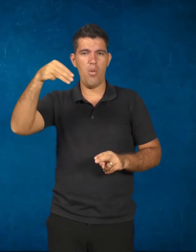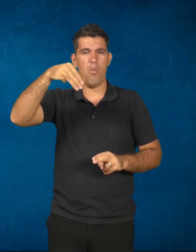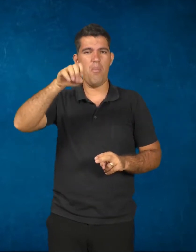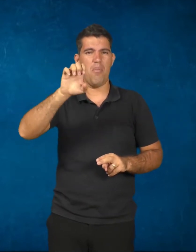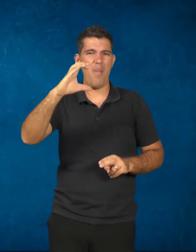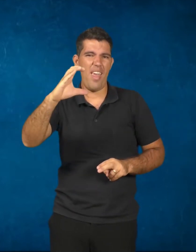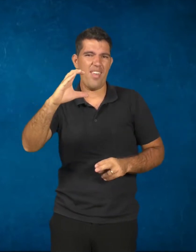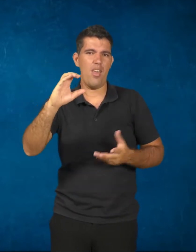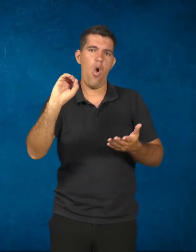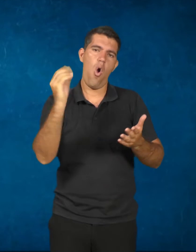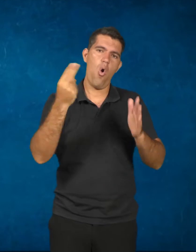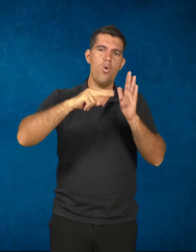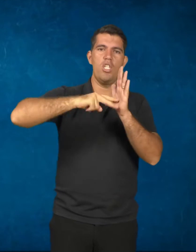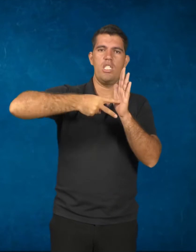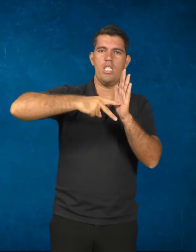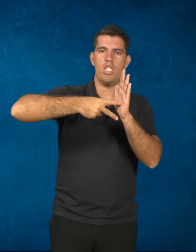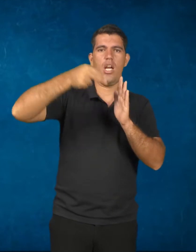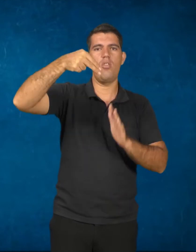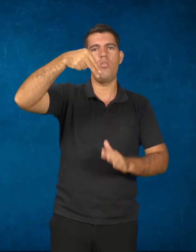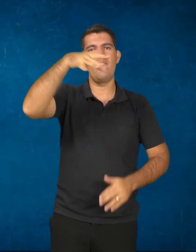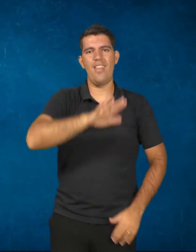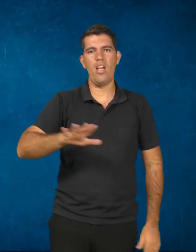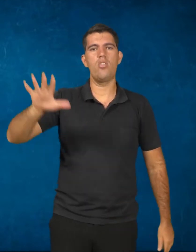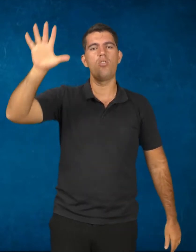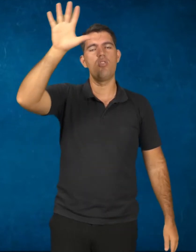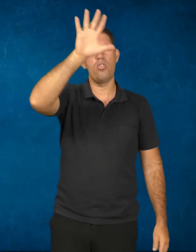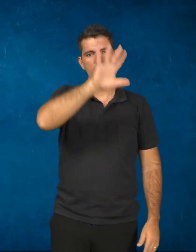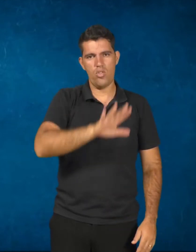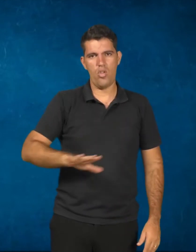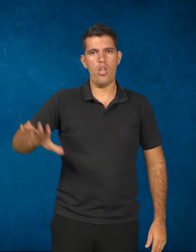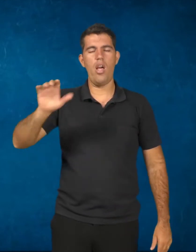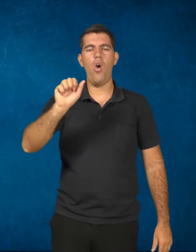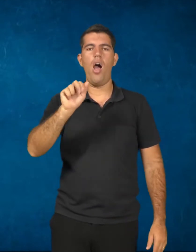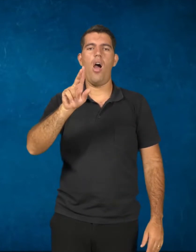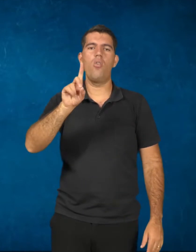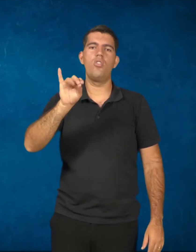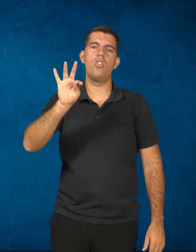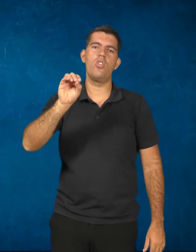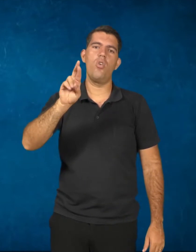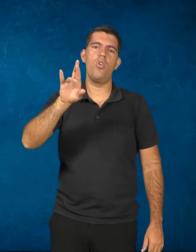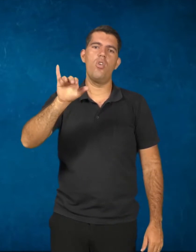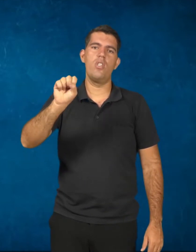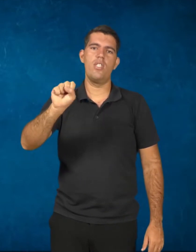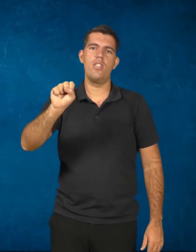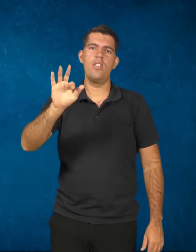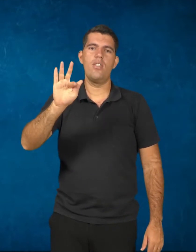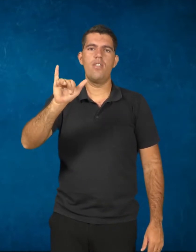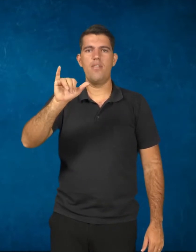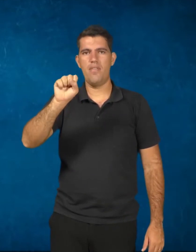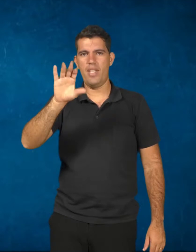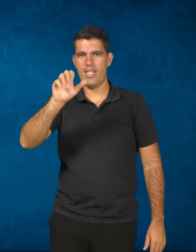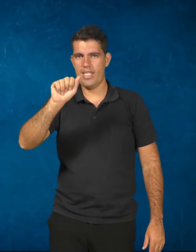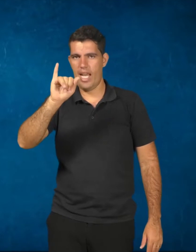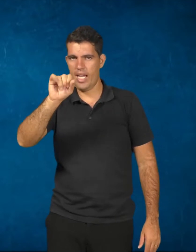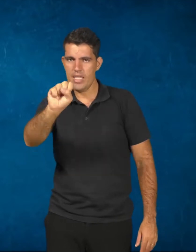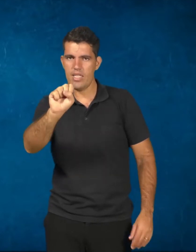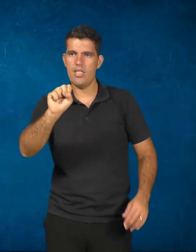Sindicato Nacional dos Auditores Fiscais, como está disponibilizado aí na